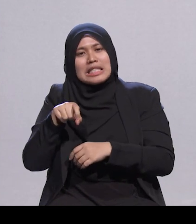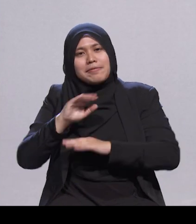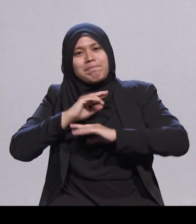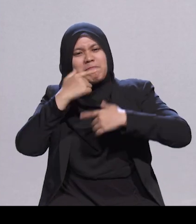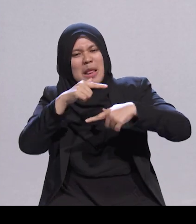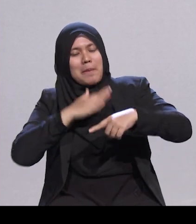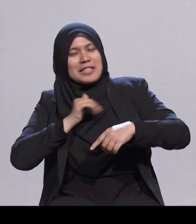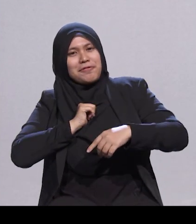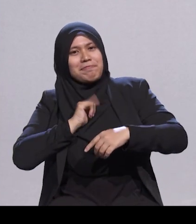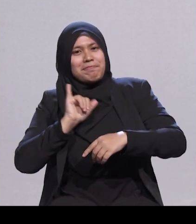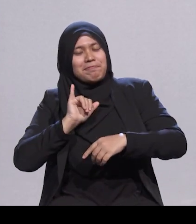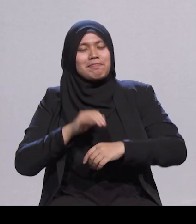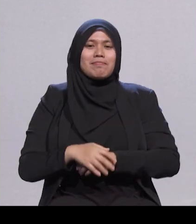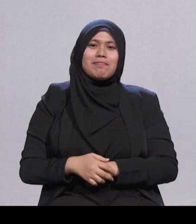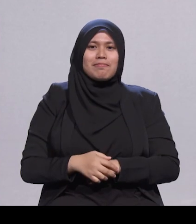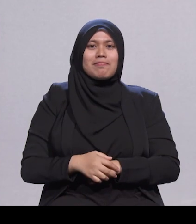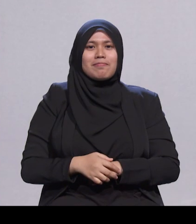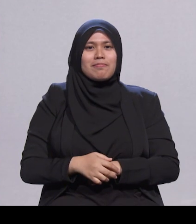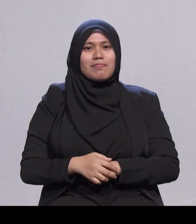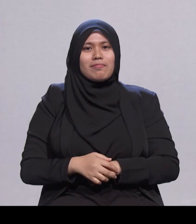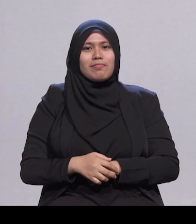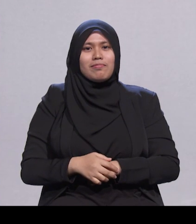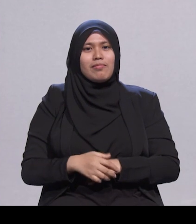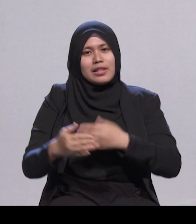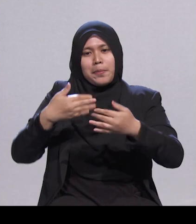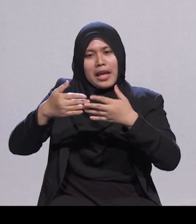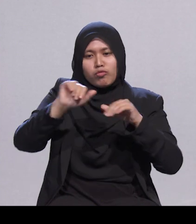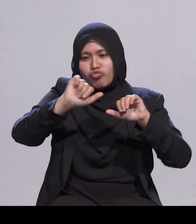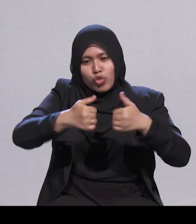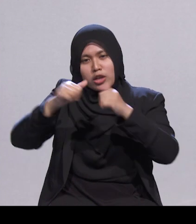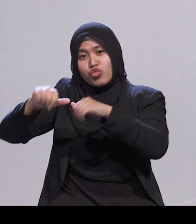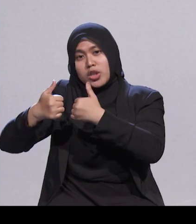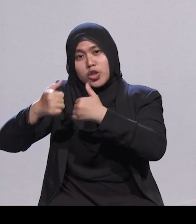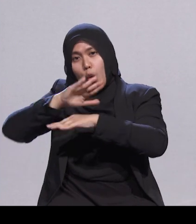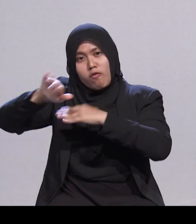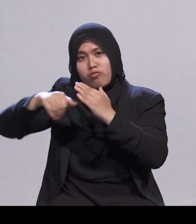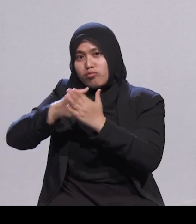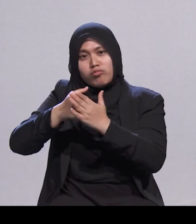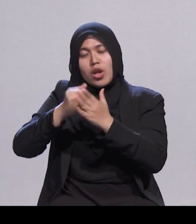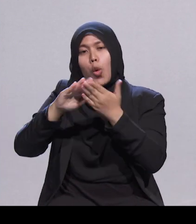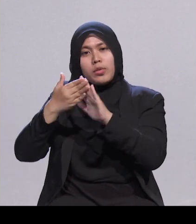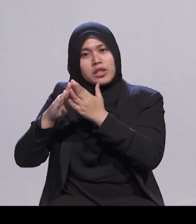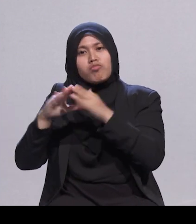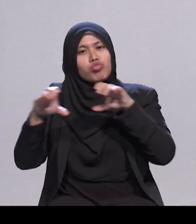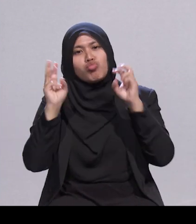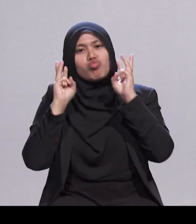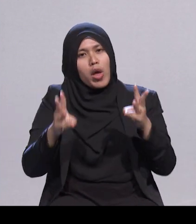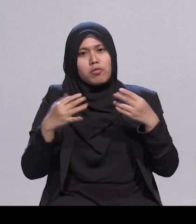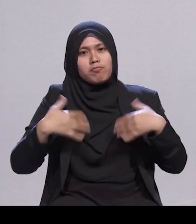Di sebalik cabaran ini, pada keseluruhannya, masyarakat Melayu telah mencatat prestasi yang baik. Kita mahu semua